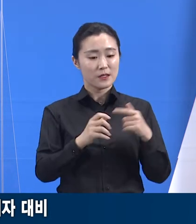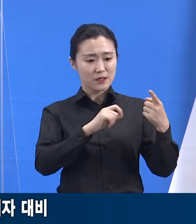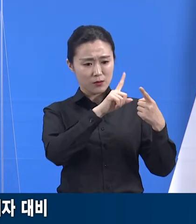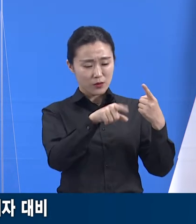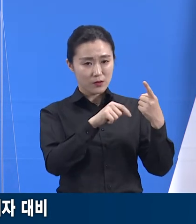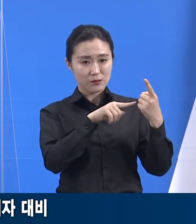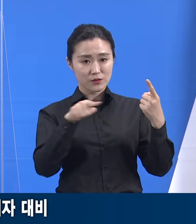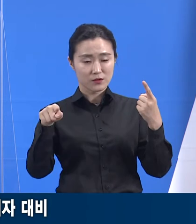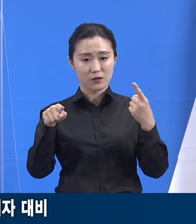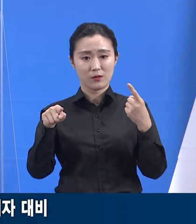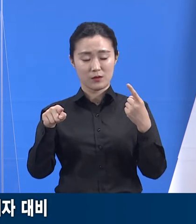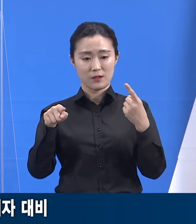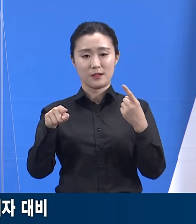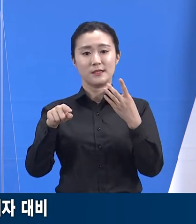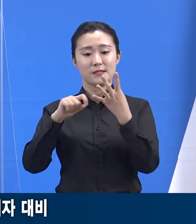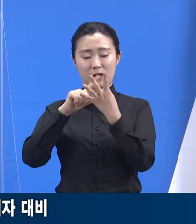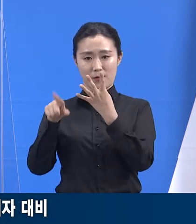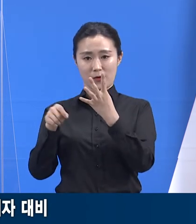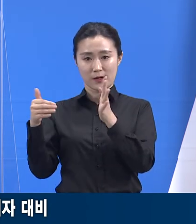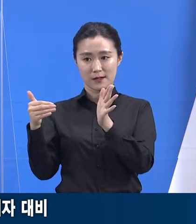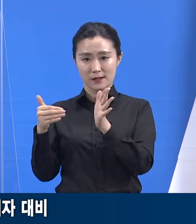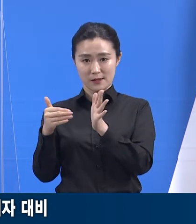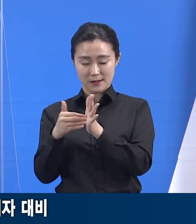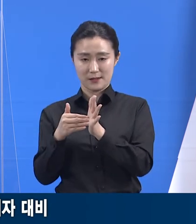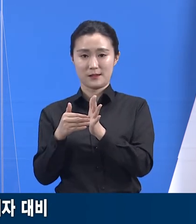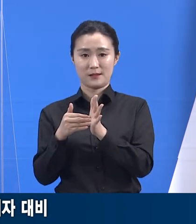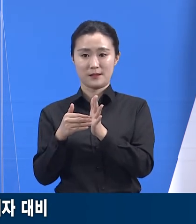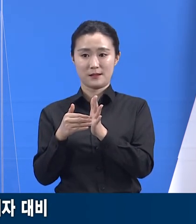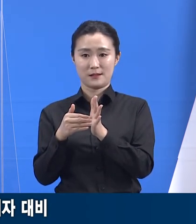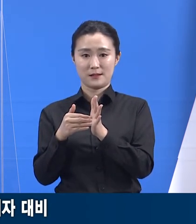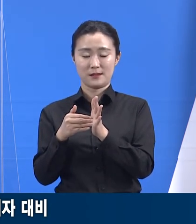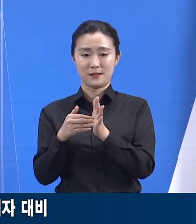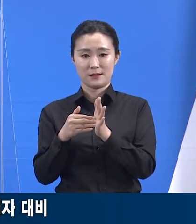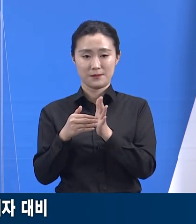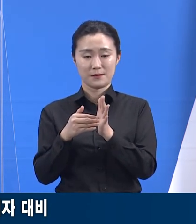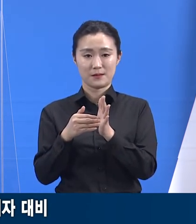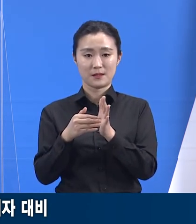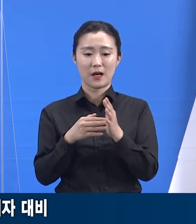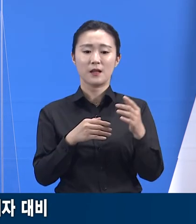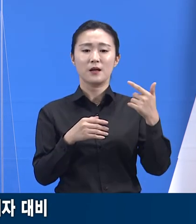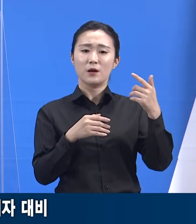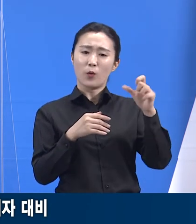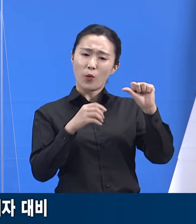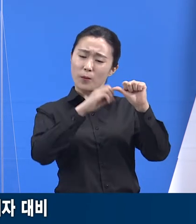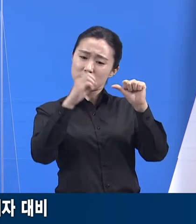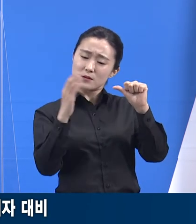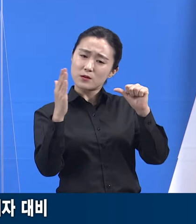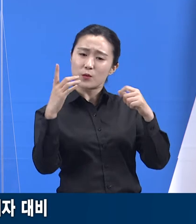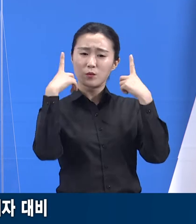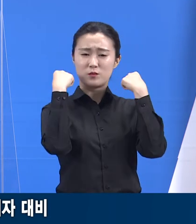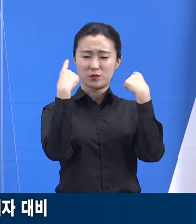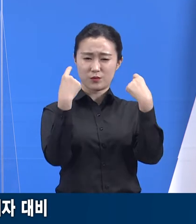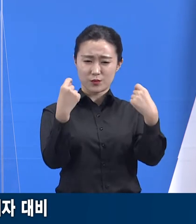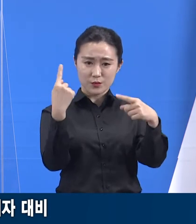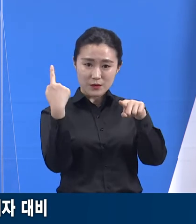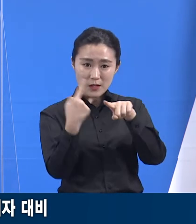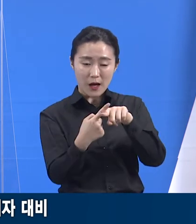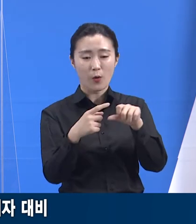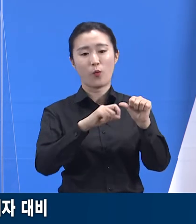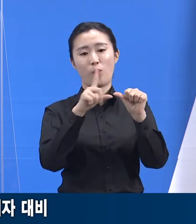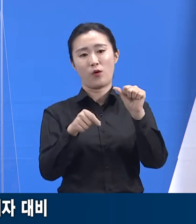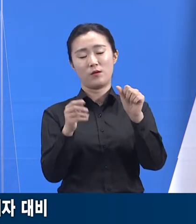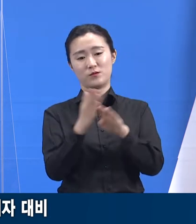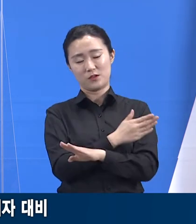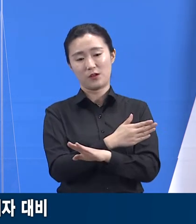3월 4.3%, 4월 5.3%로 비슷한 수준을 유지하다가 개선되기 시작합니다.